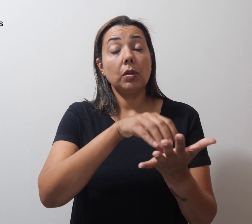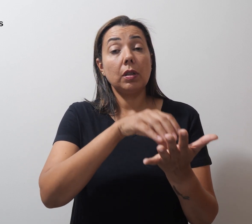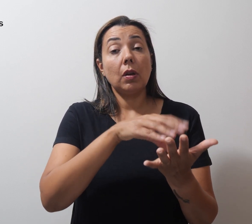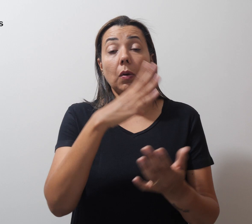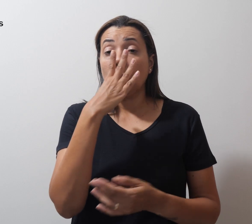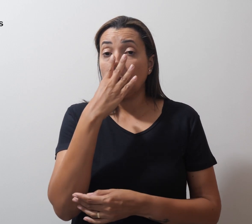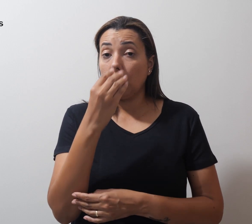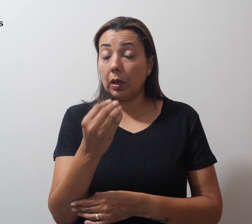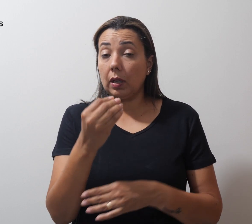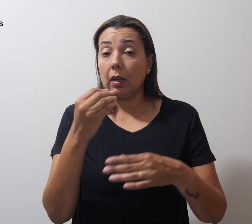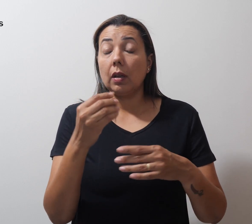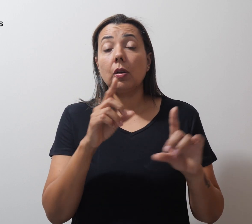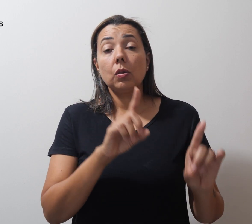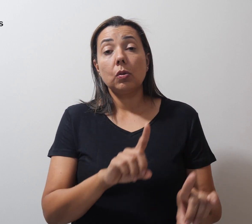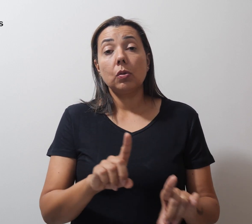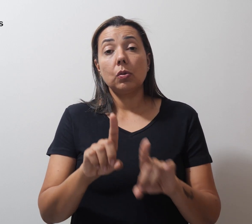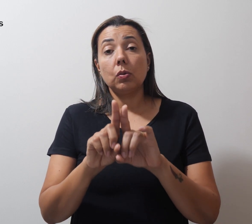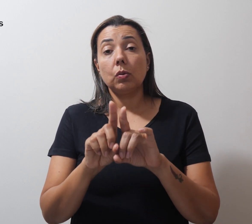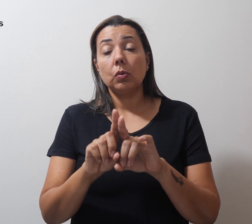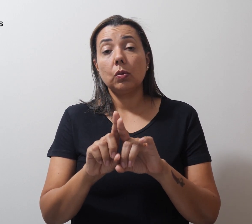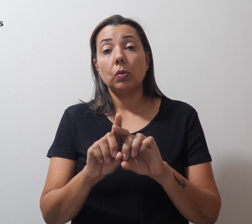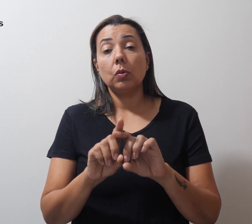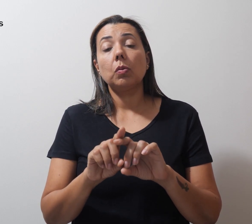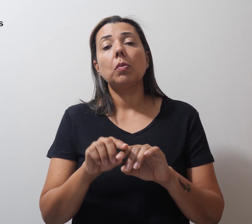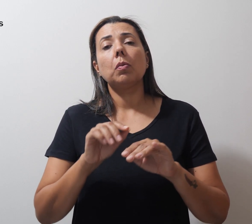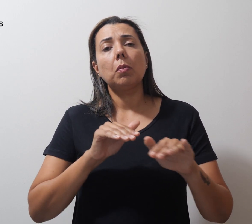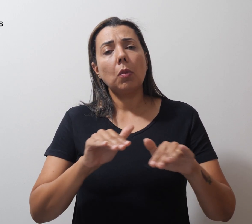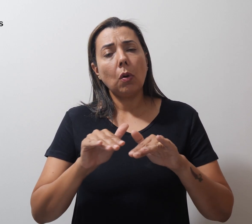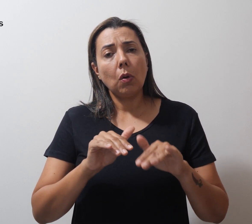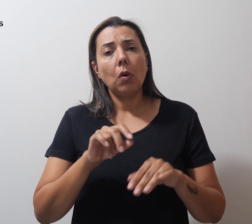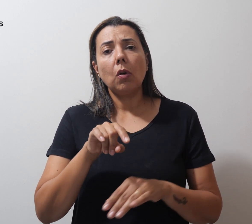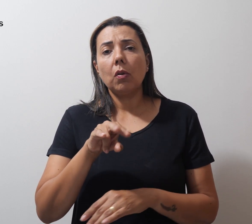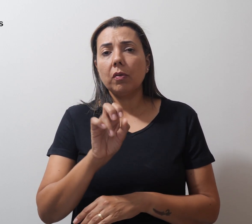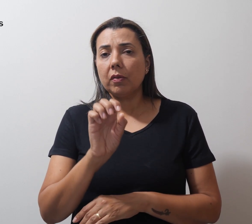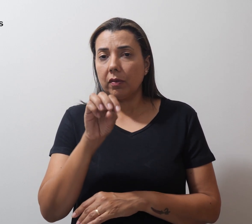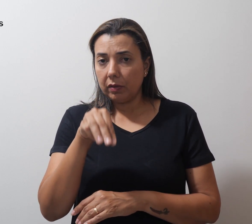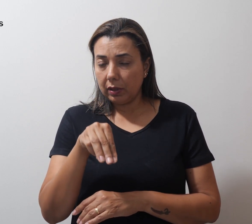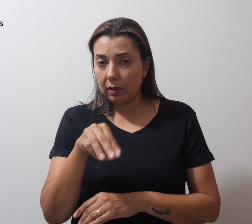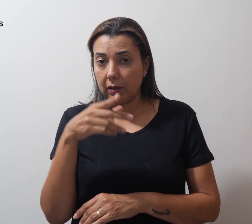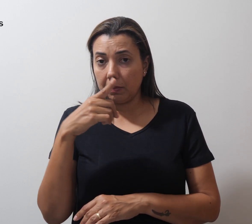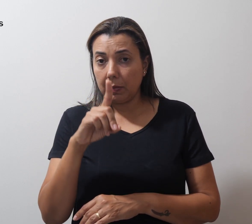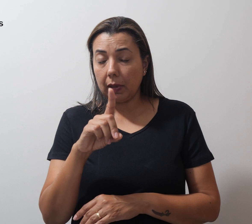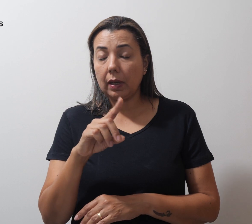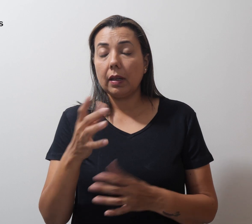com parceria da ONG MOVIM, Movimento para a Inclusão.